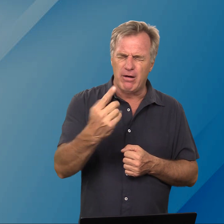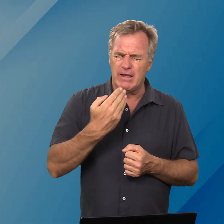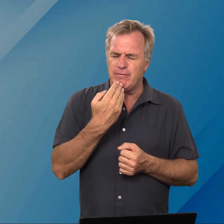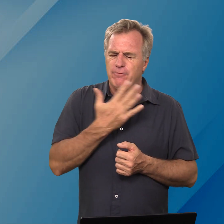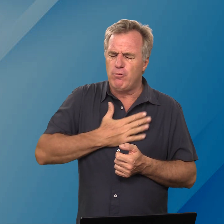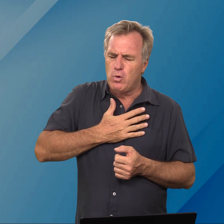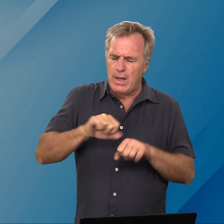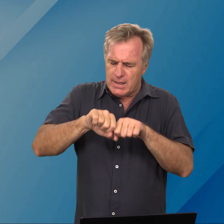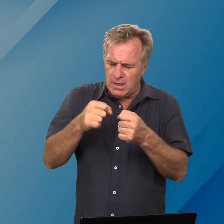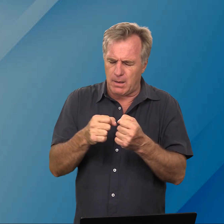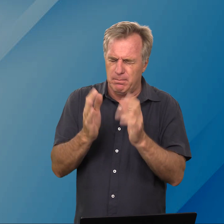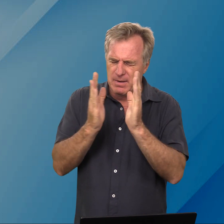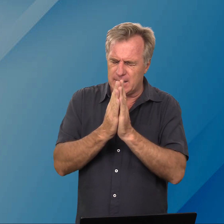elkeen wie voel geknak bid